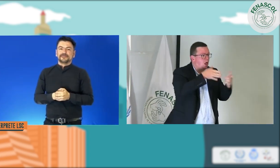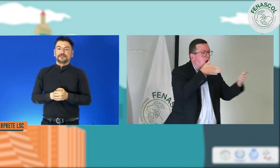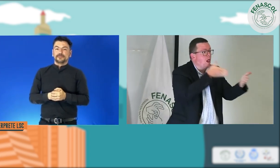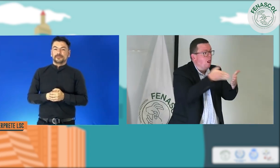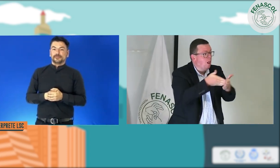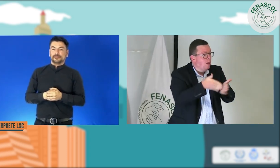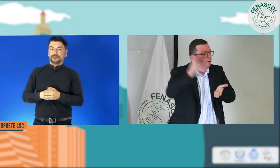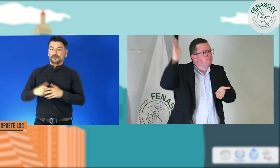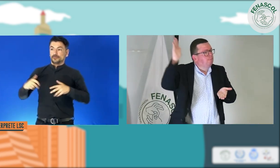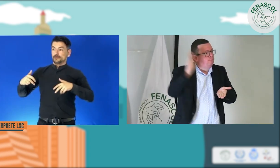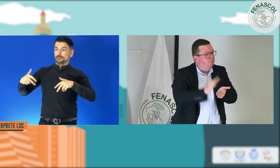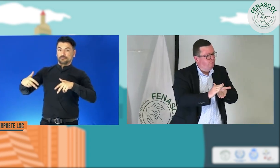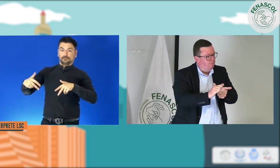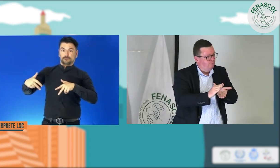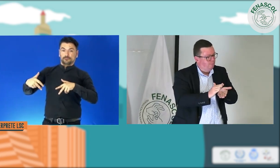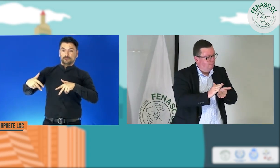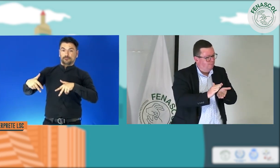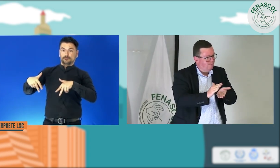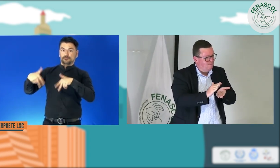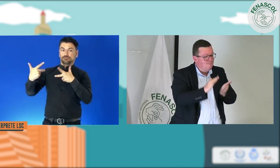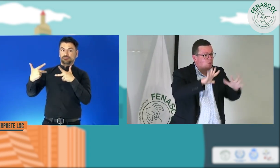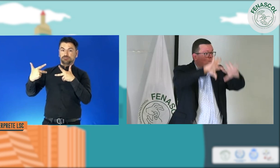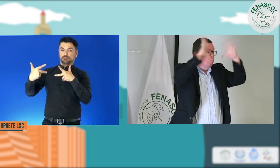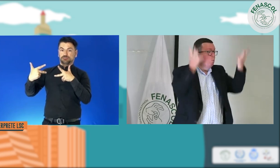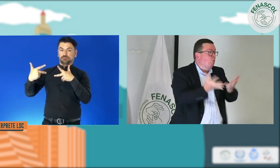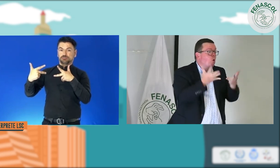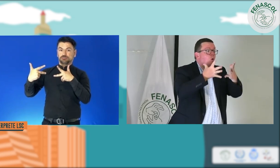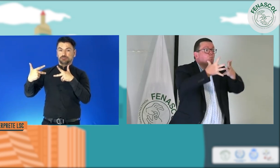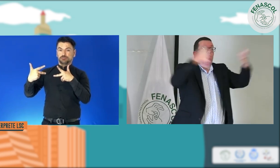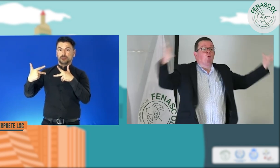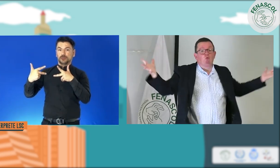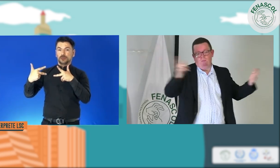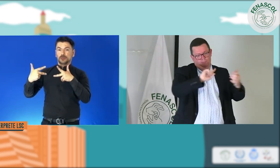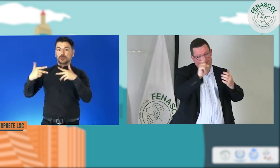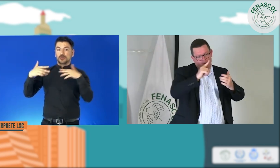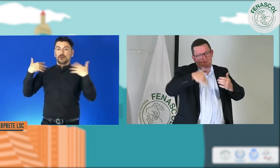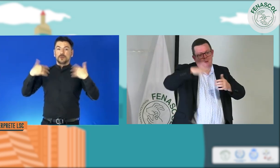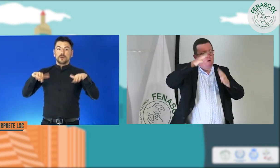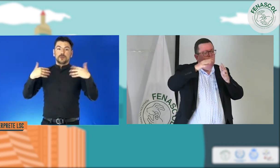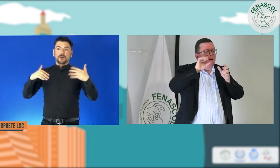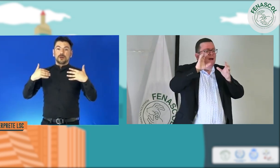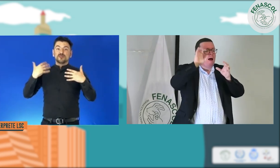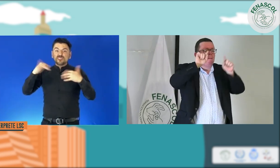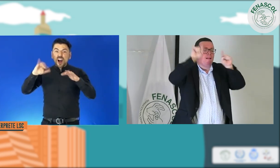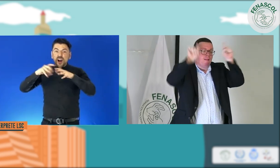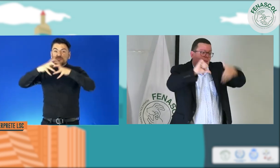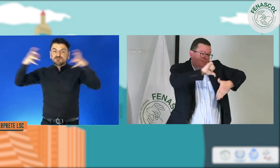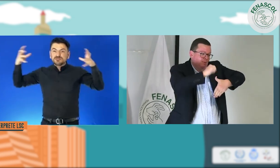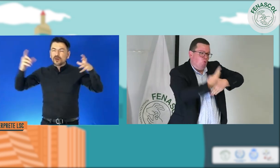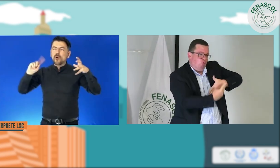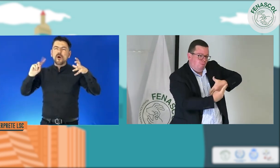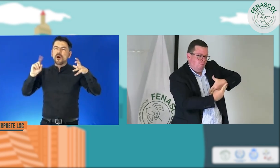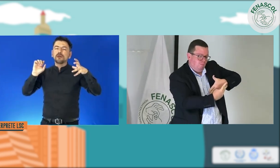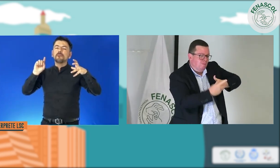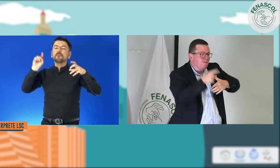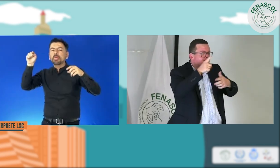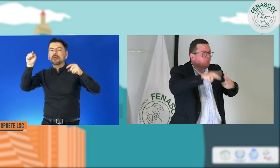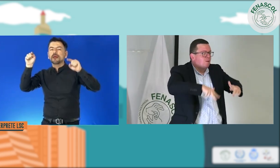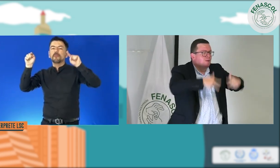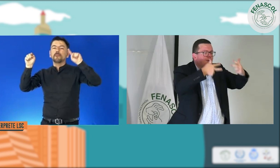Las videollamadas nos han reducido las barreras. Obviamente no es la solución por